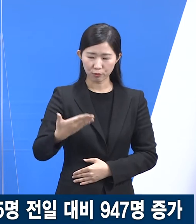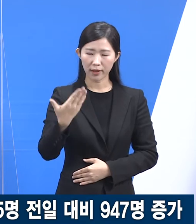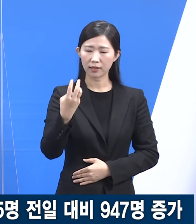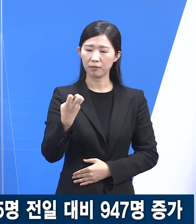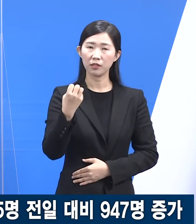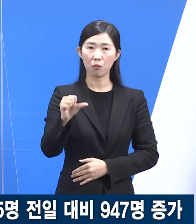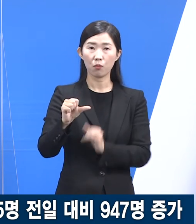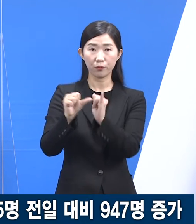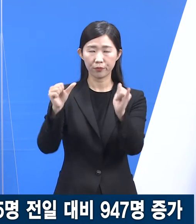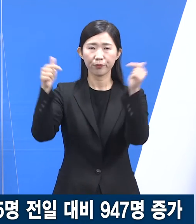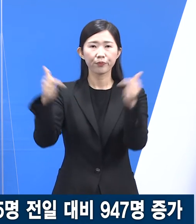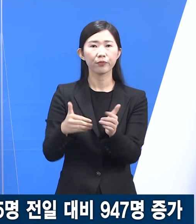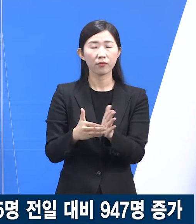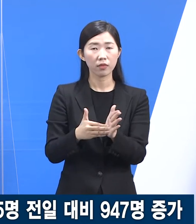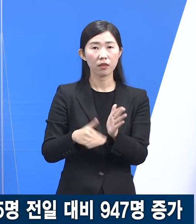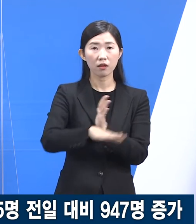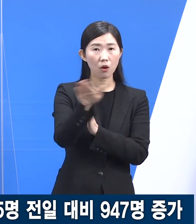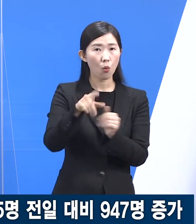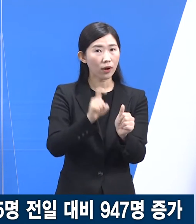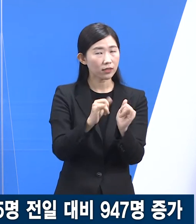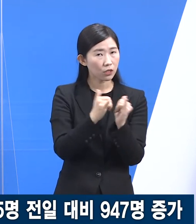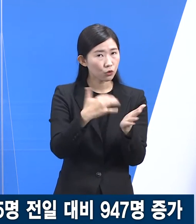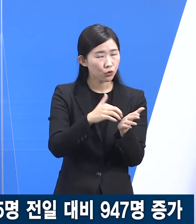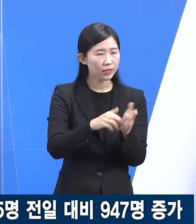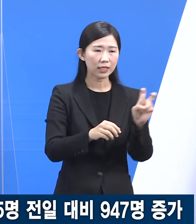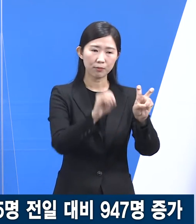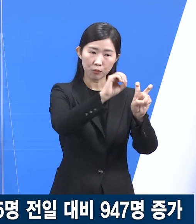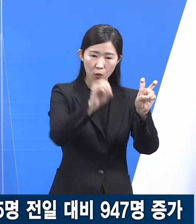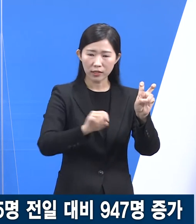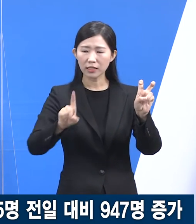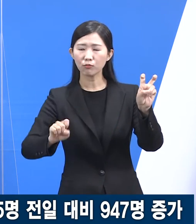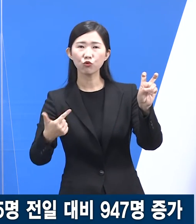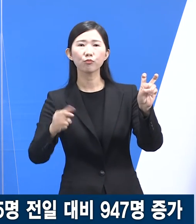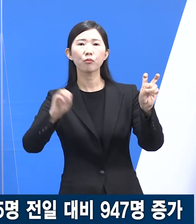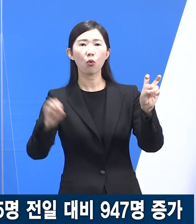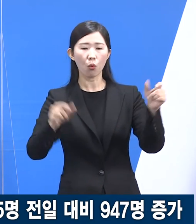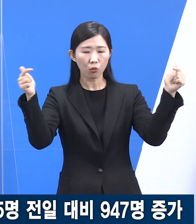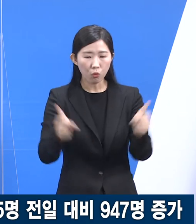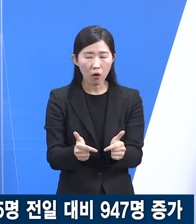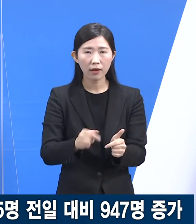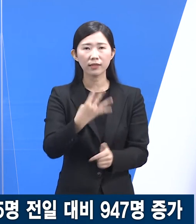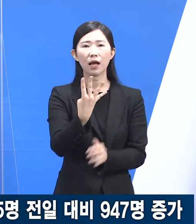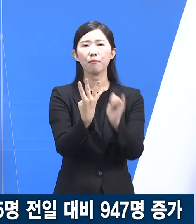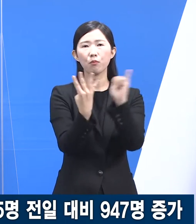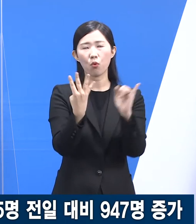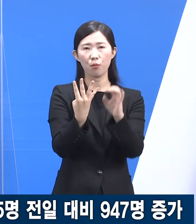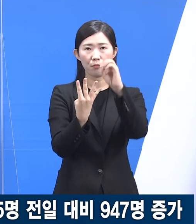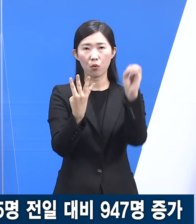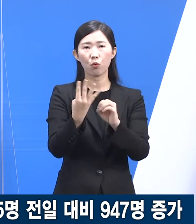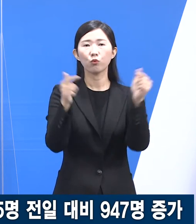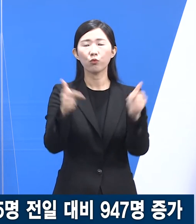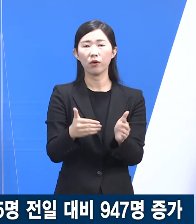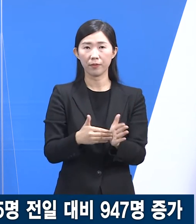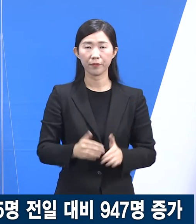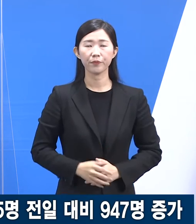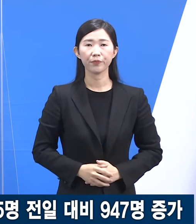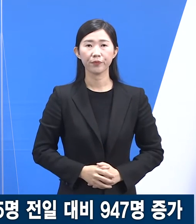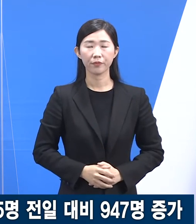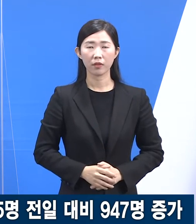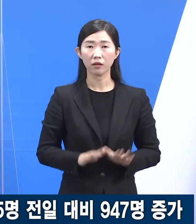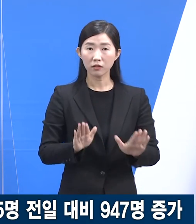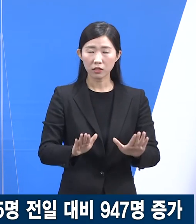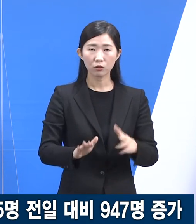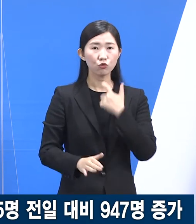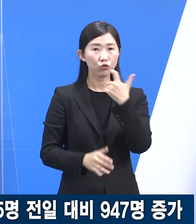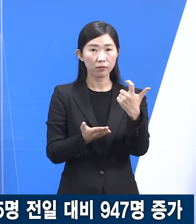전체 확진자 중 비율은 20%에서 16%로 4%포인트 감소하였습니다. 이처럼 도내